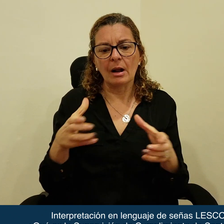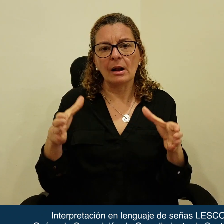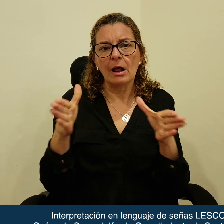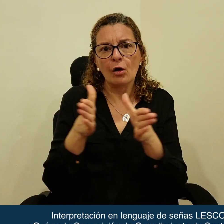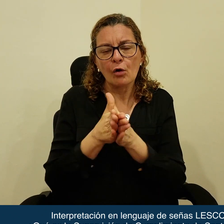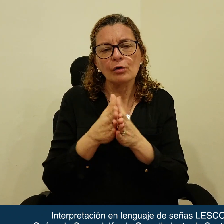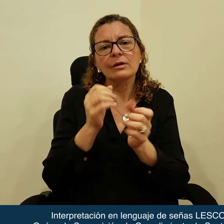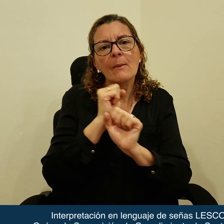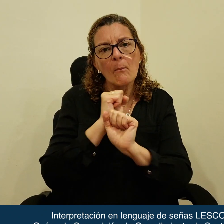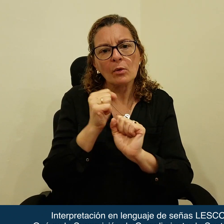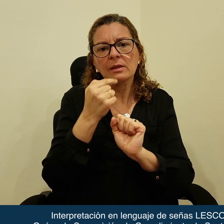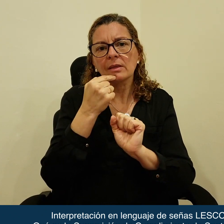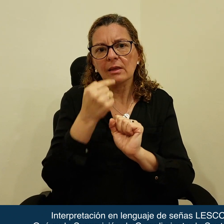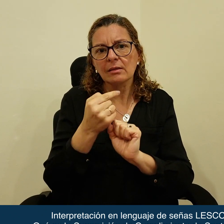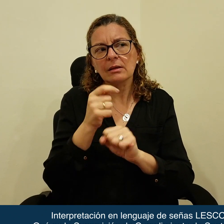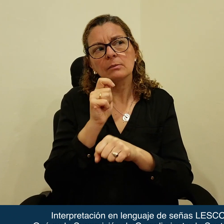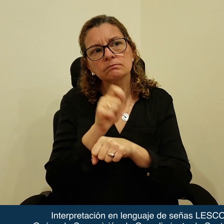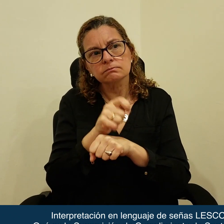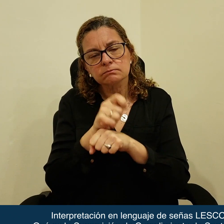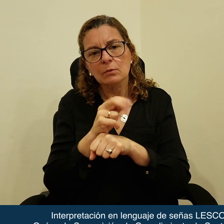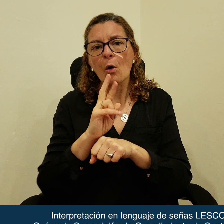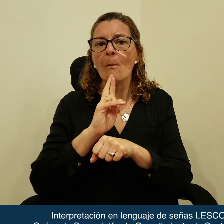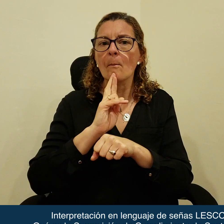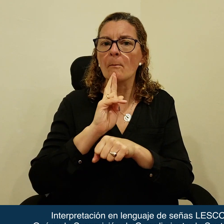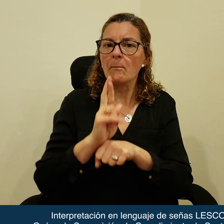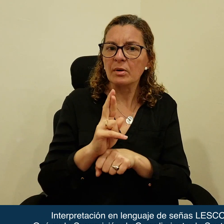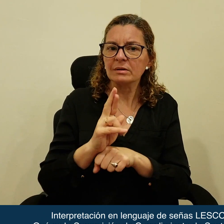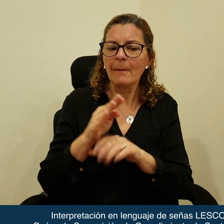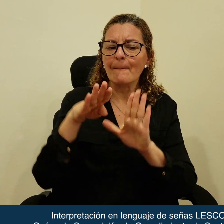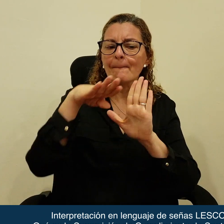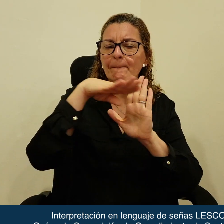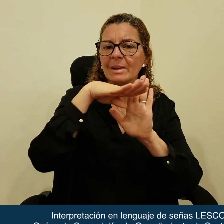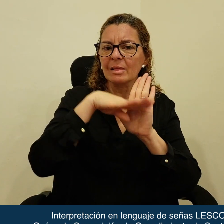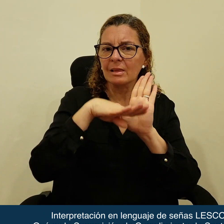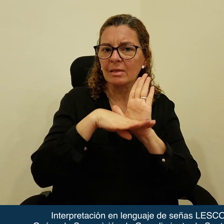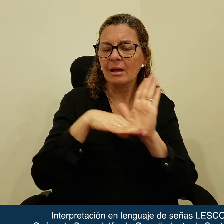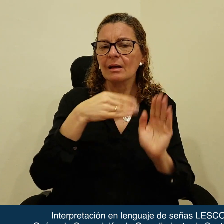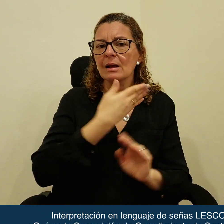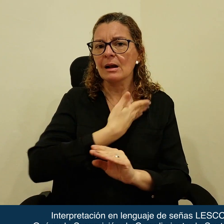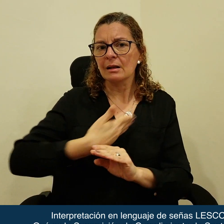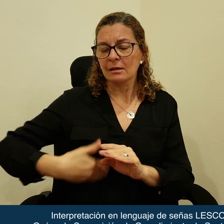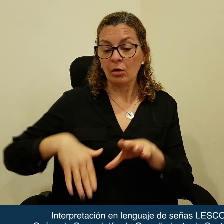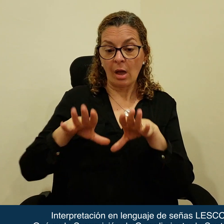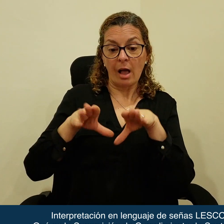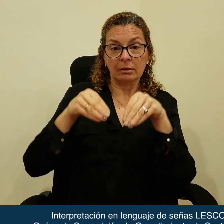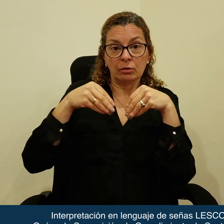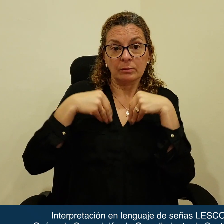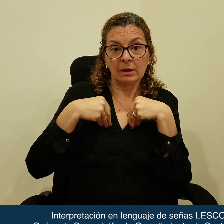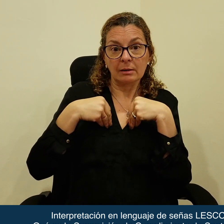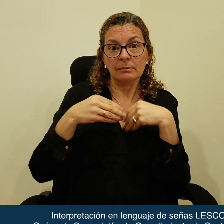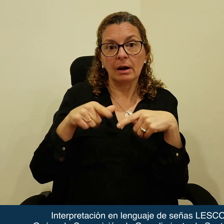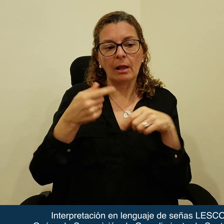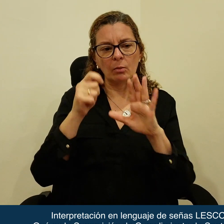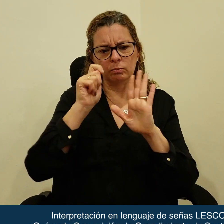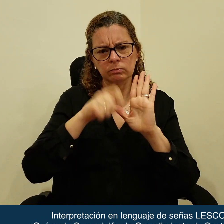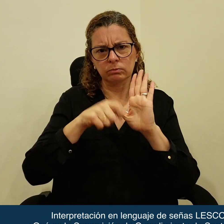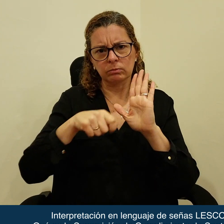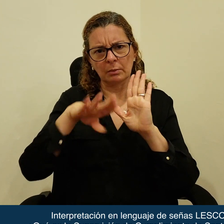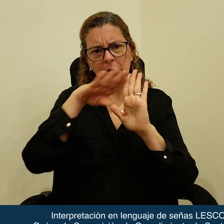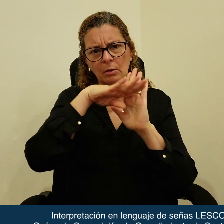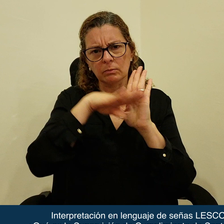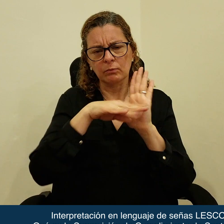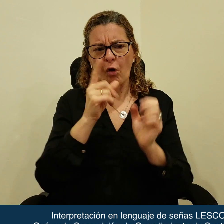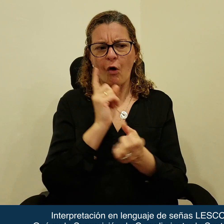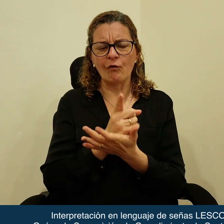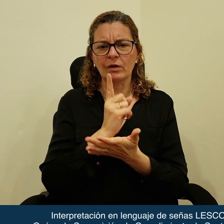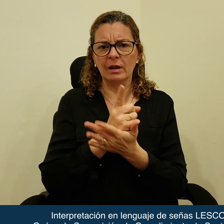pueda determinar en sus sentencias cuáles son las medidas que el Estado debe adoptar para dar cumplimiento a dicha